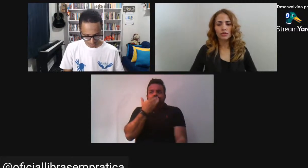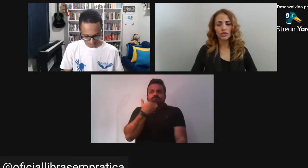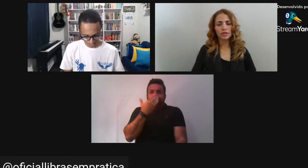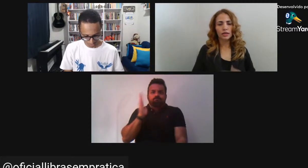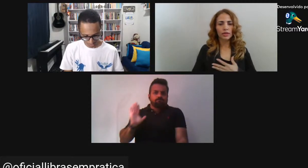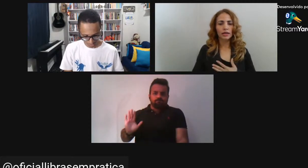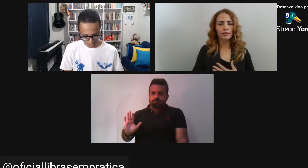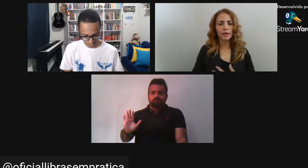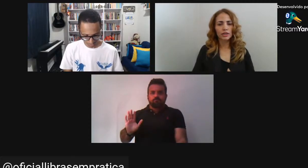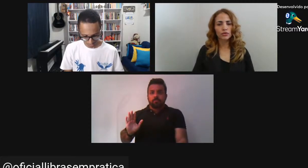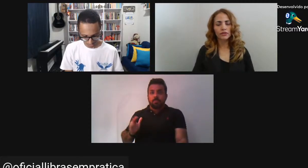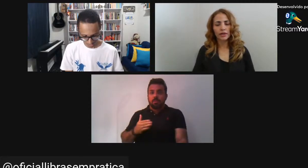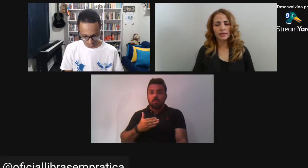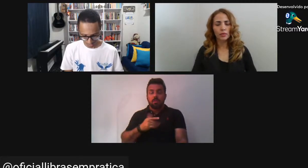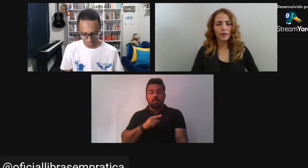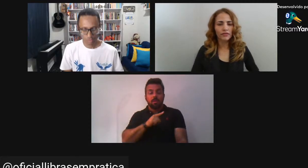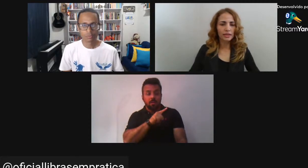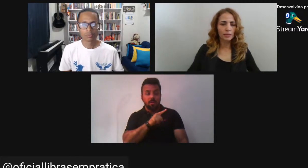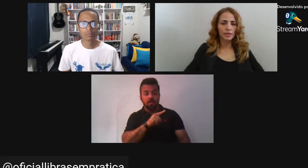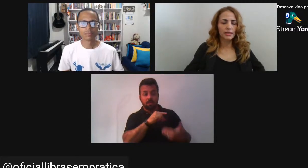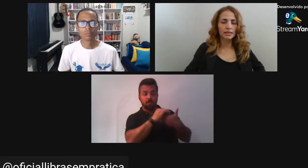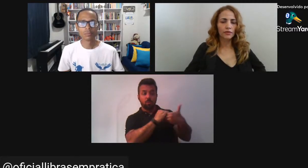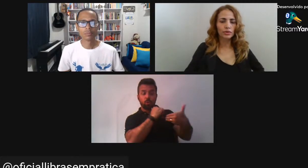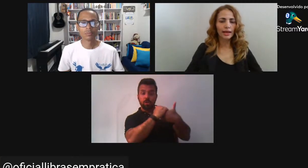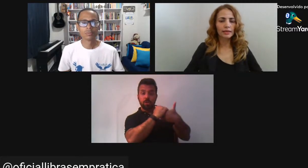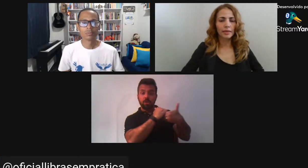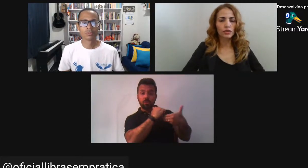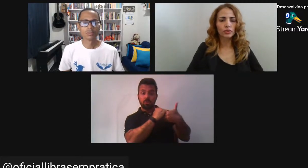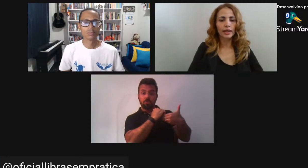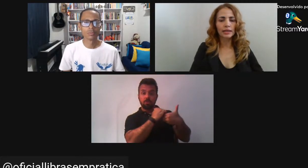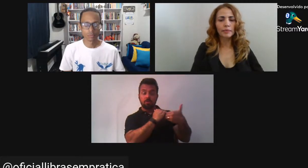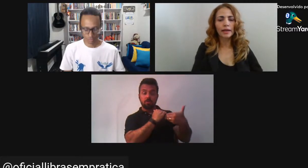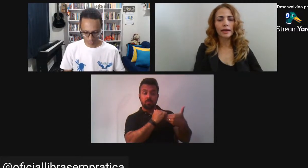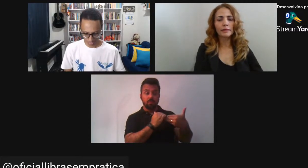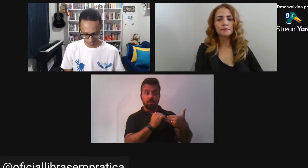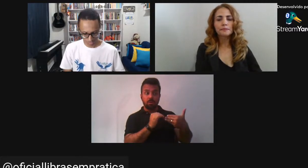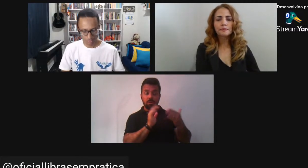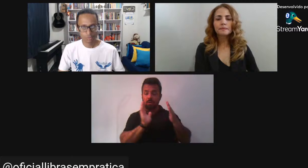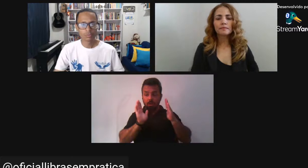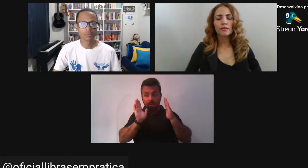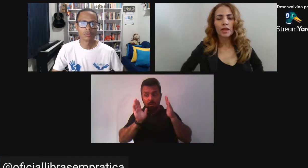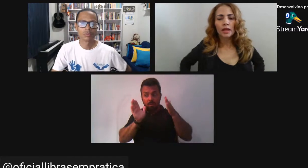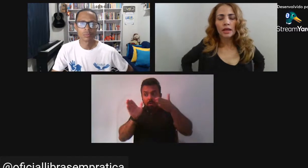recebi A sugestão Da banca de qualificação Para fazer a pesquisa Voltada Mais voltada Para